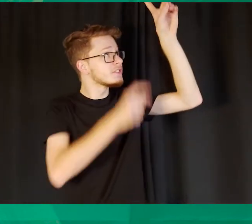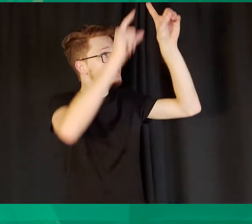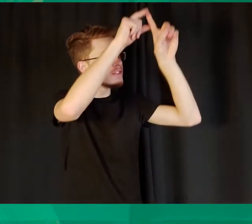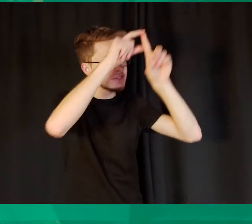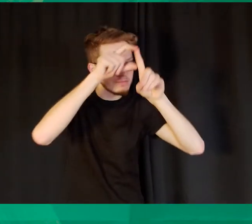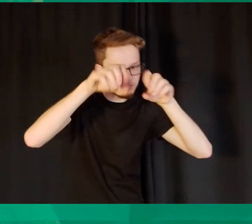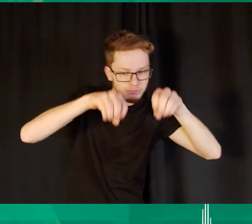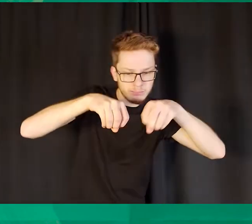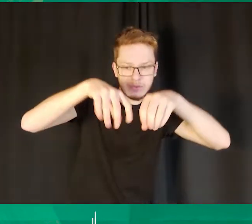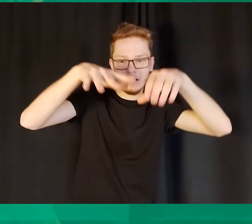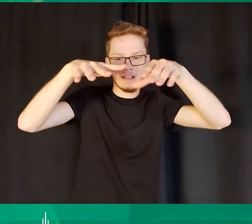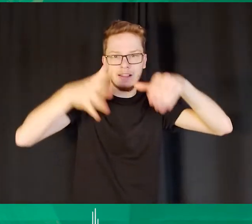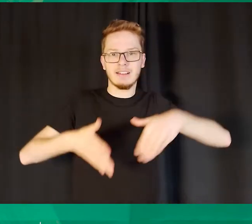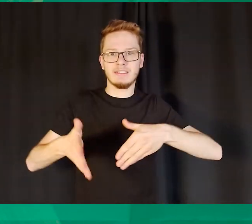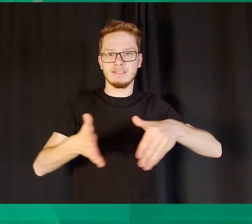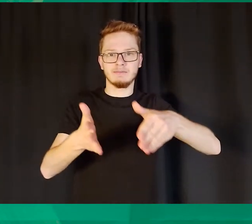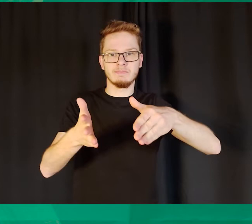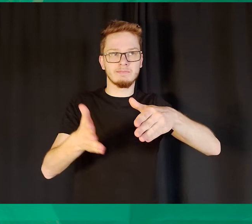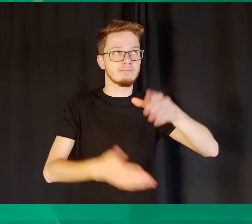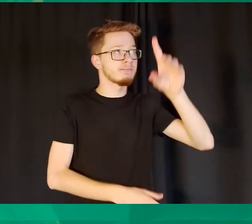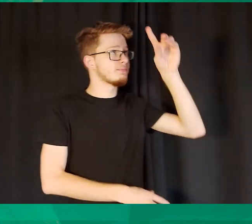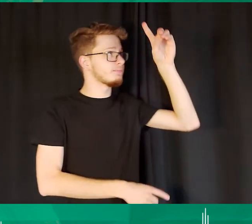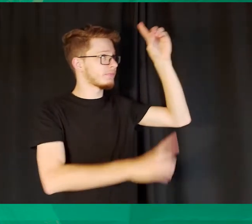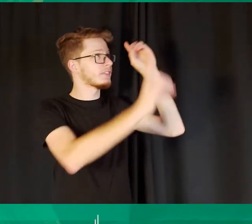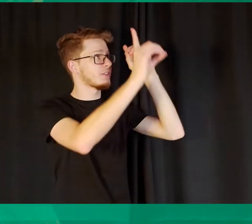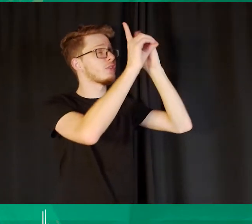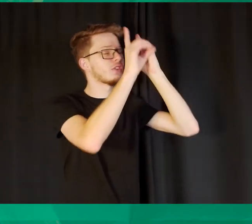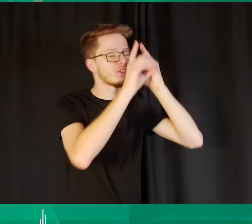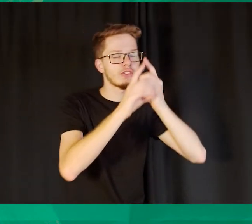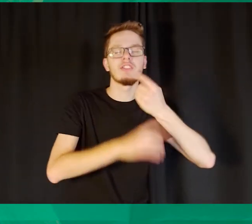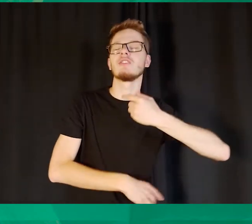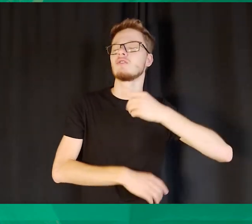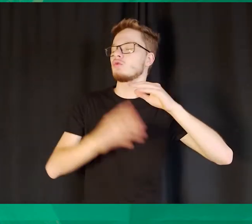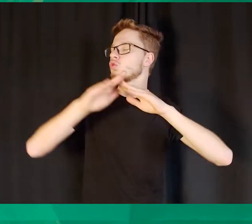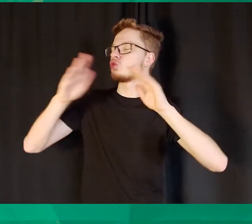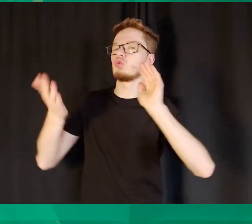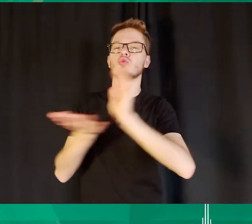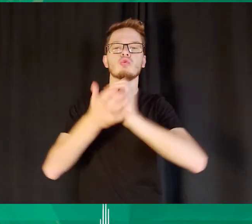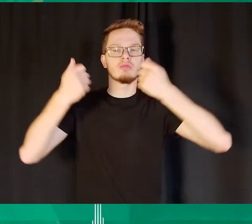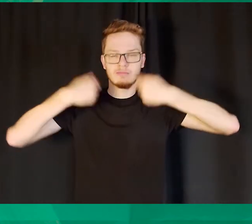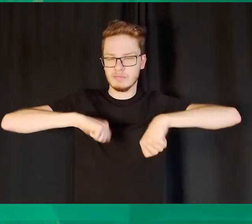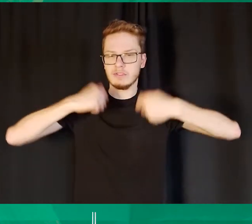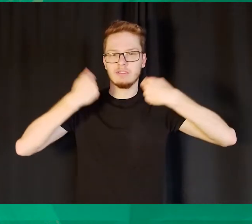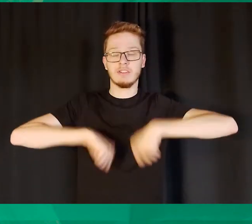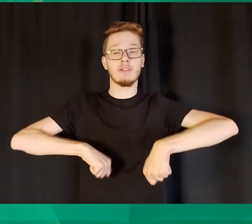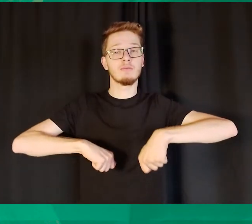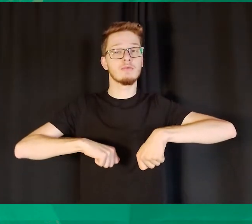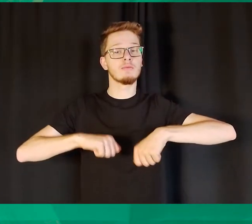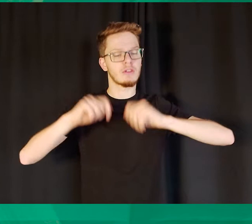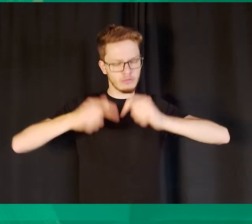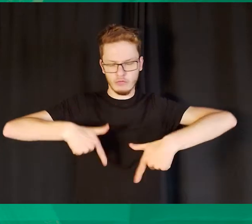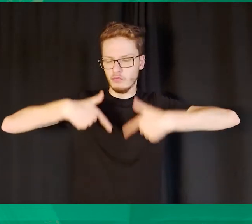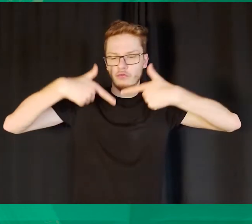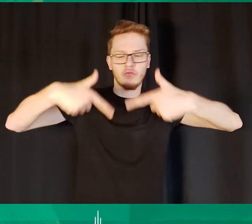estudar os manuscritos, iniciaram um processo de maturidade espiritual, a ponto de escreverem a segunda